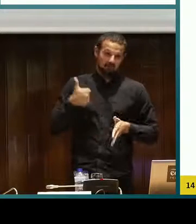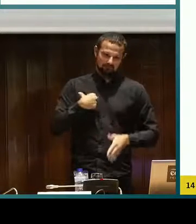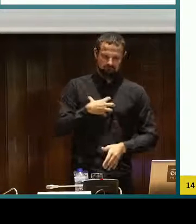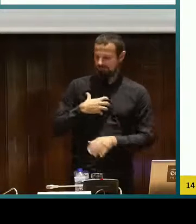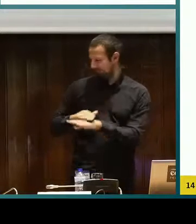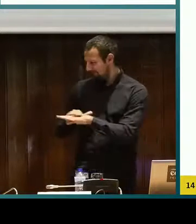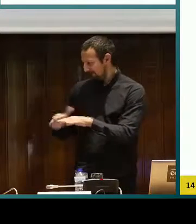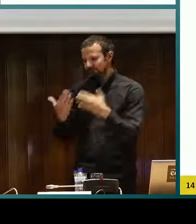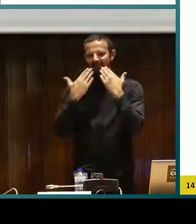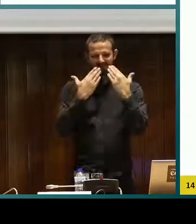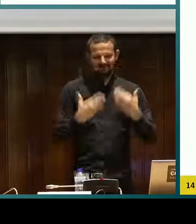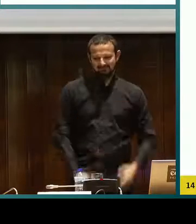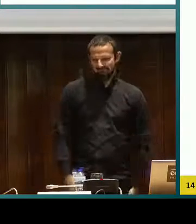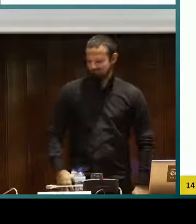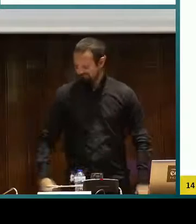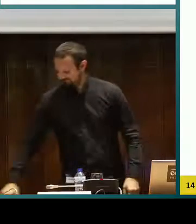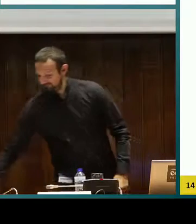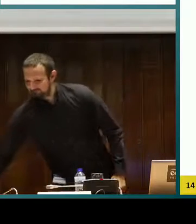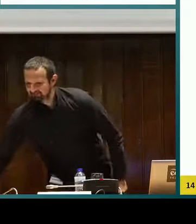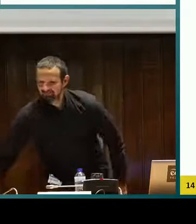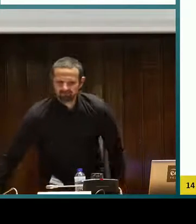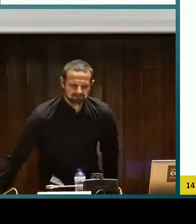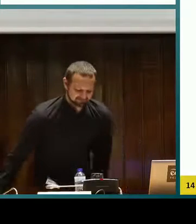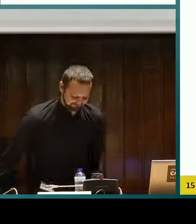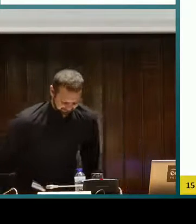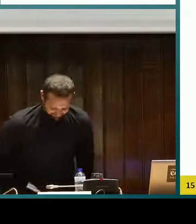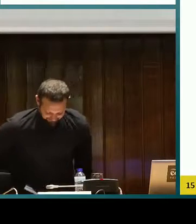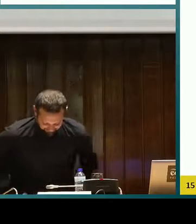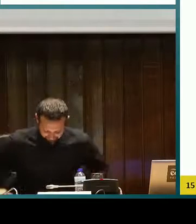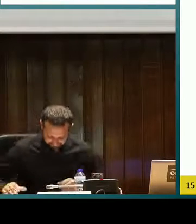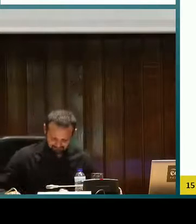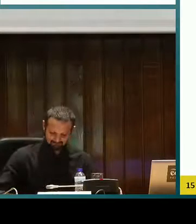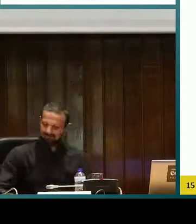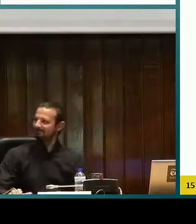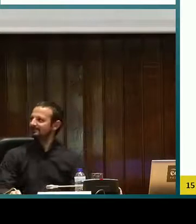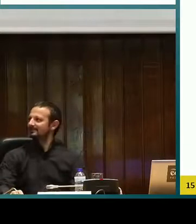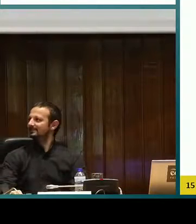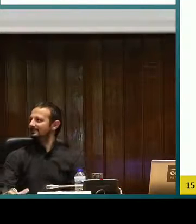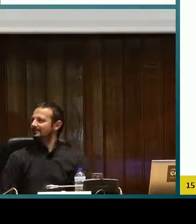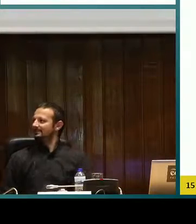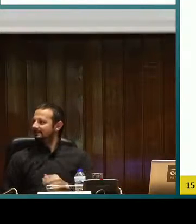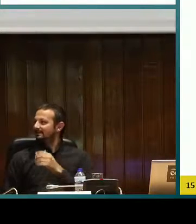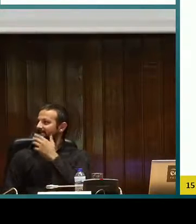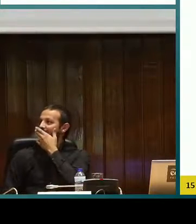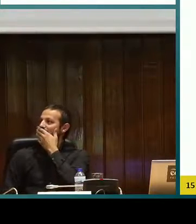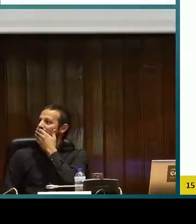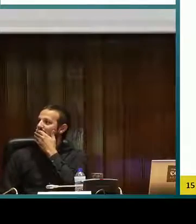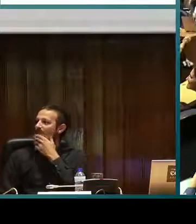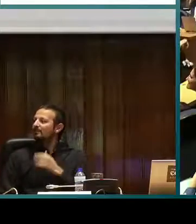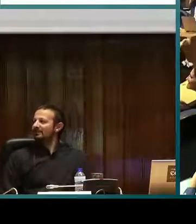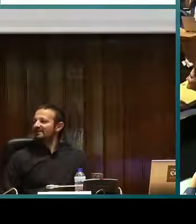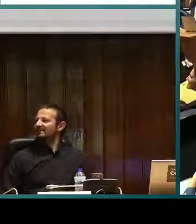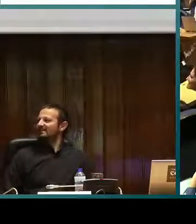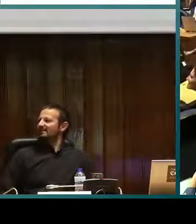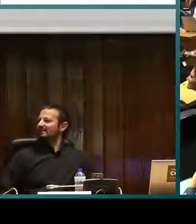esperamos a que se produzcan obras para traducirlas, sino además ser creadores de nuestra propia cultura. Nada más. Muchas gracias. Muchísimas gracias.